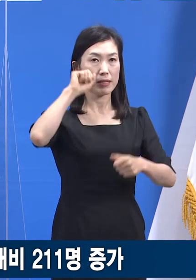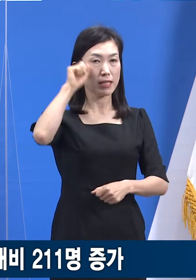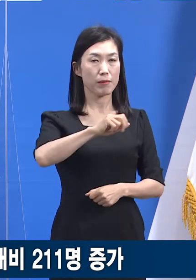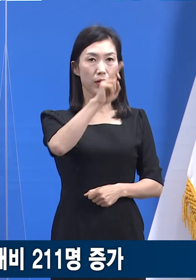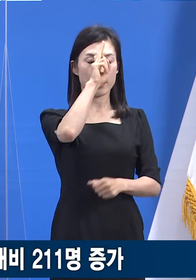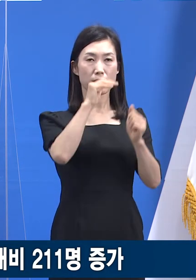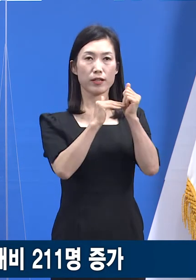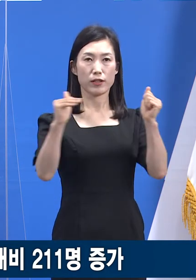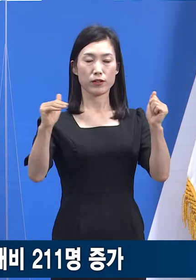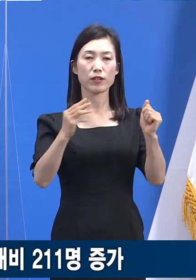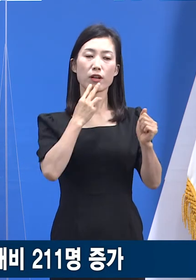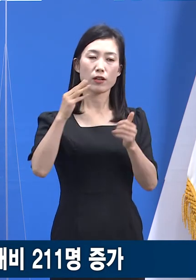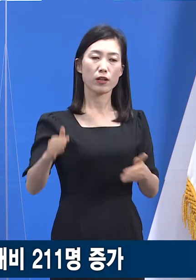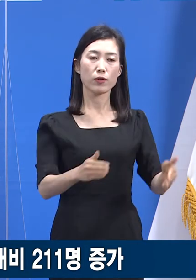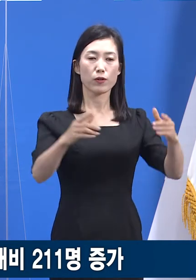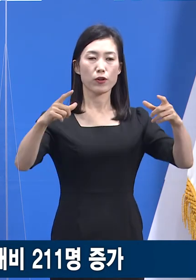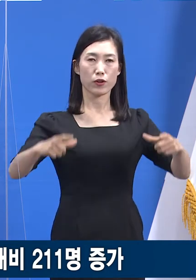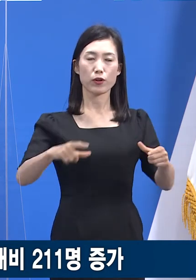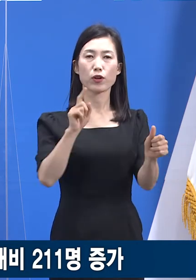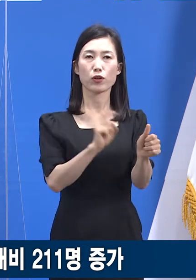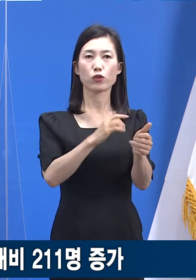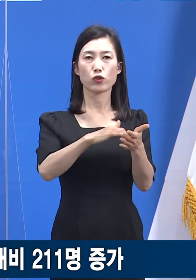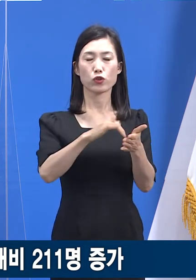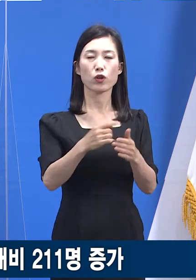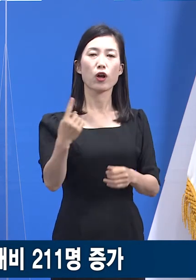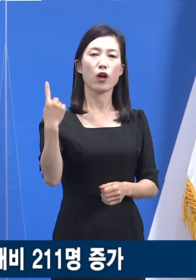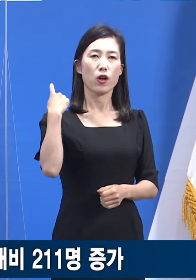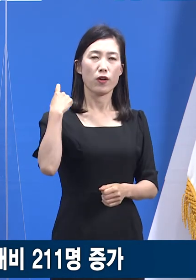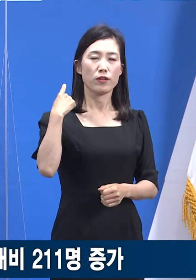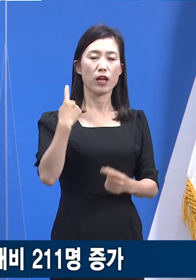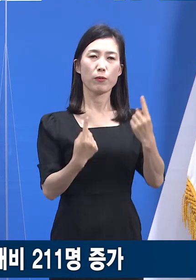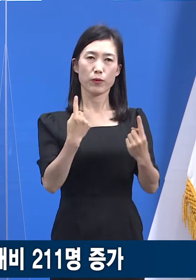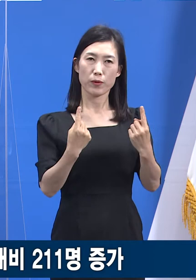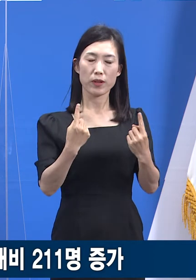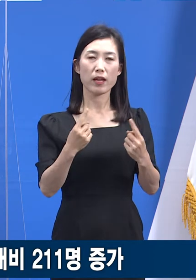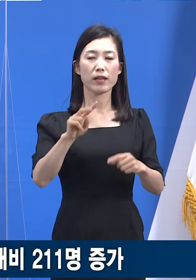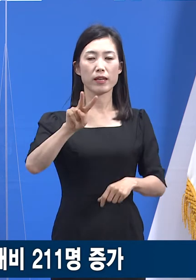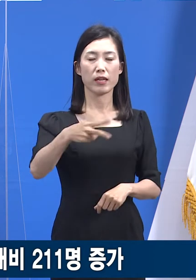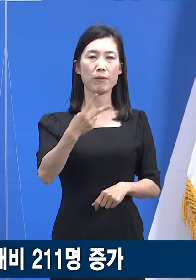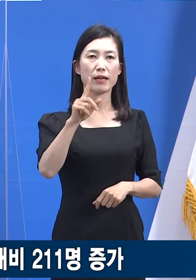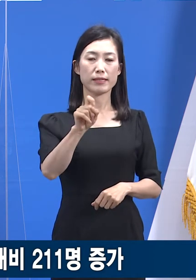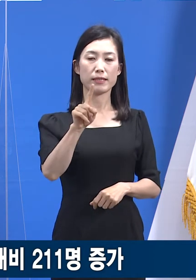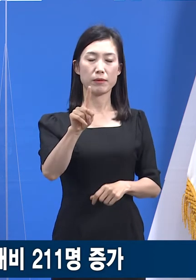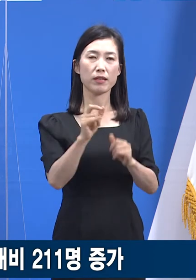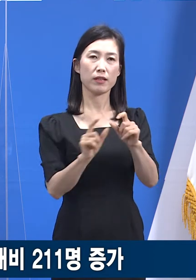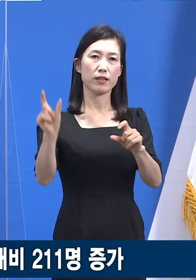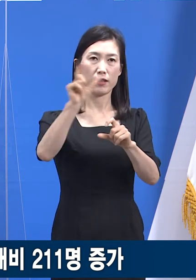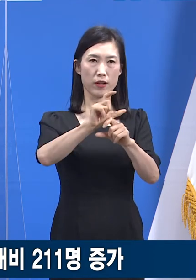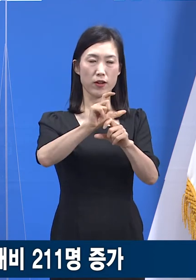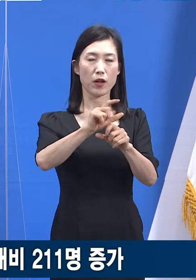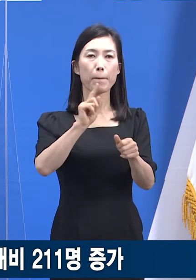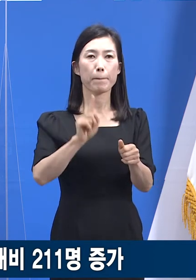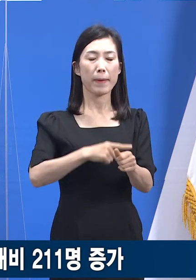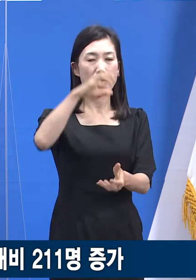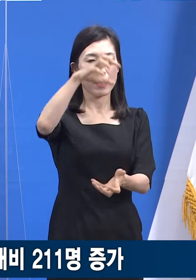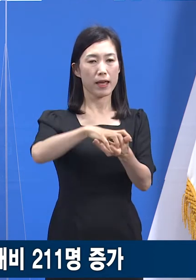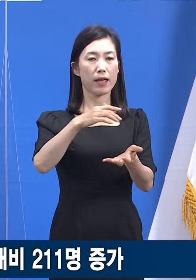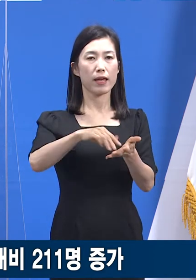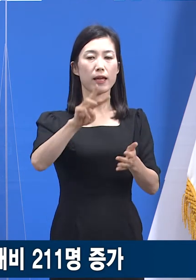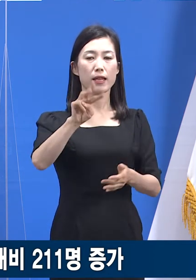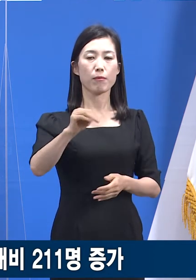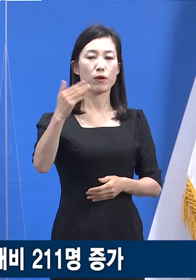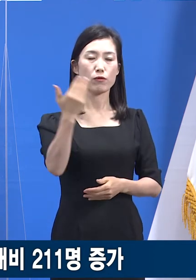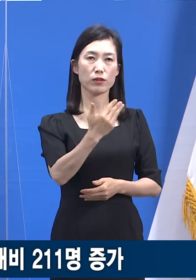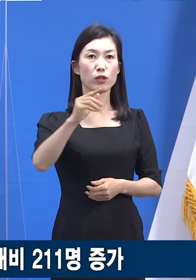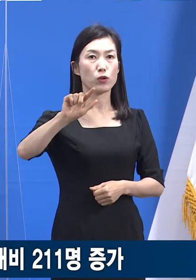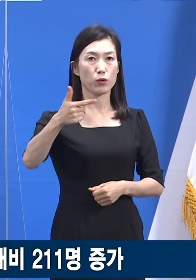기준 경기도의 확진자 수는 전일 오전 0시 대비 211명 증가한 총 3만 9천